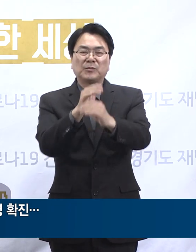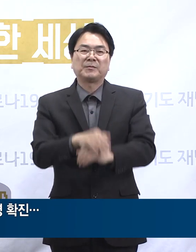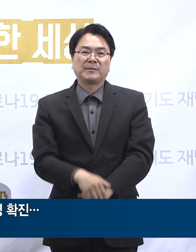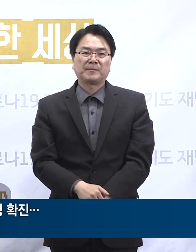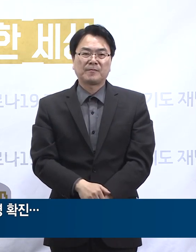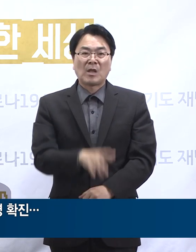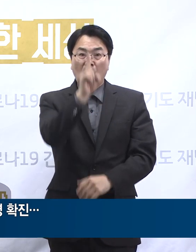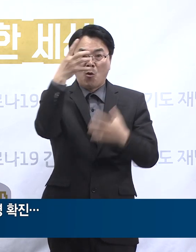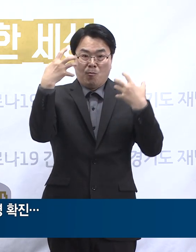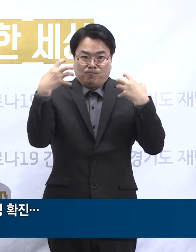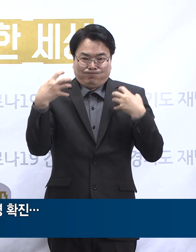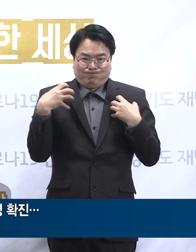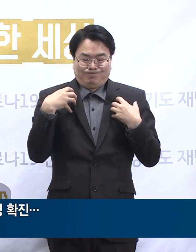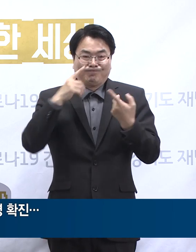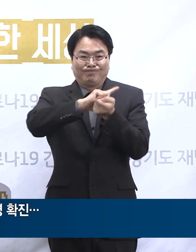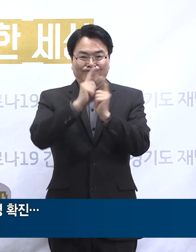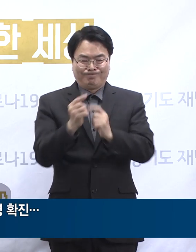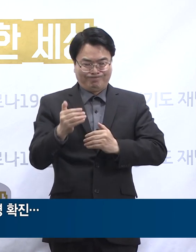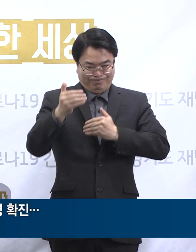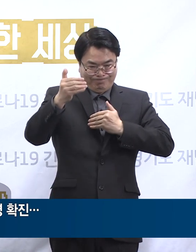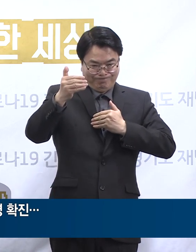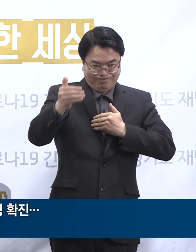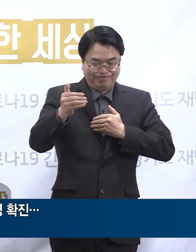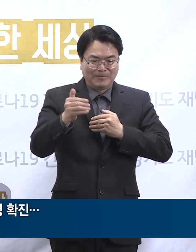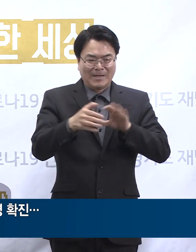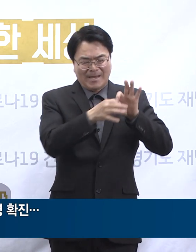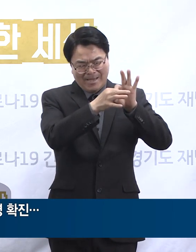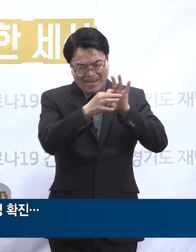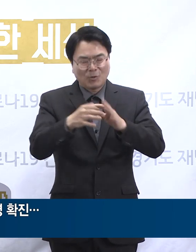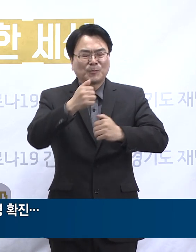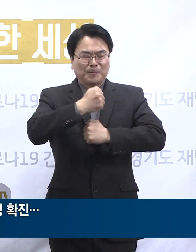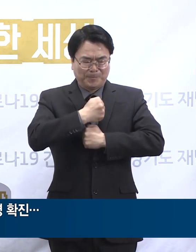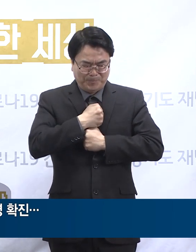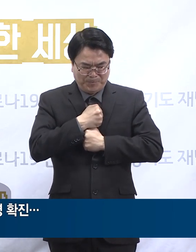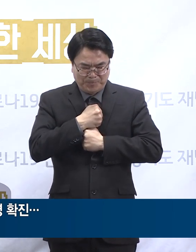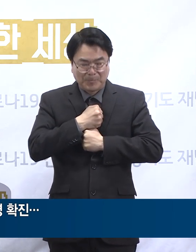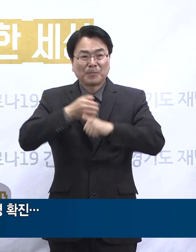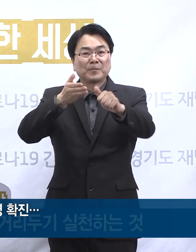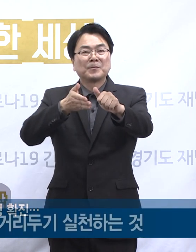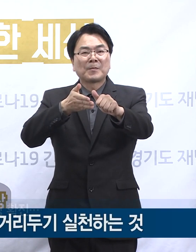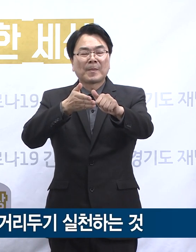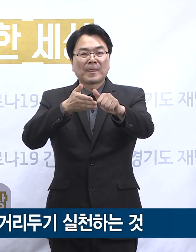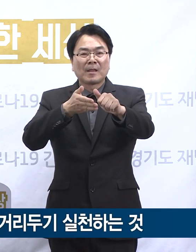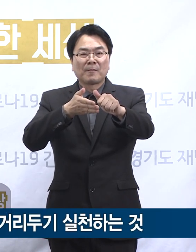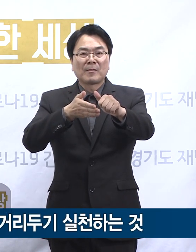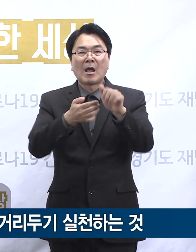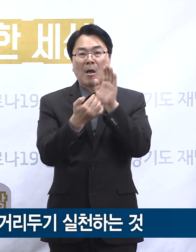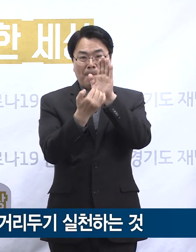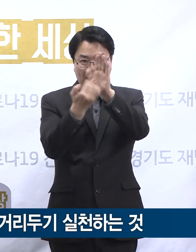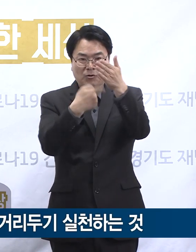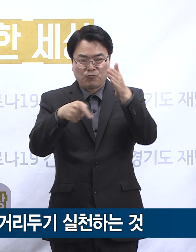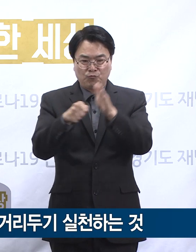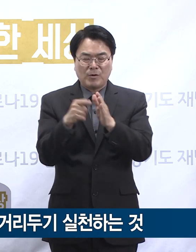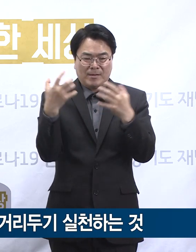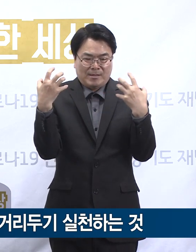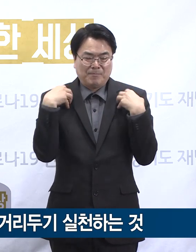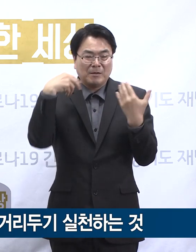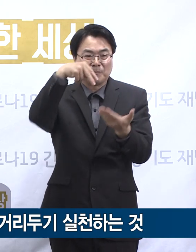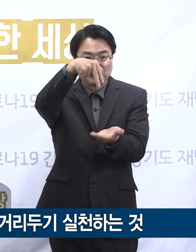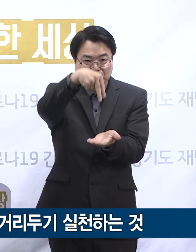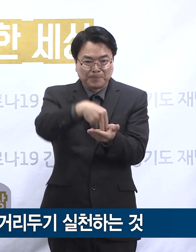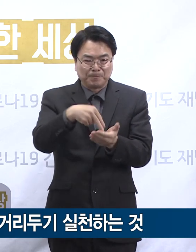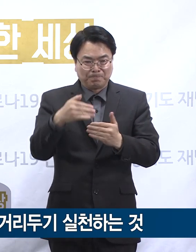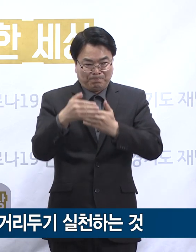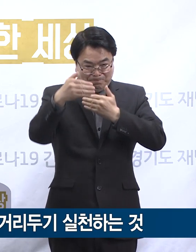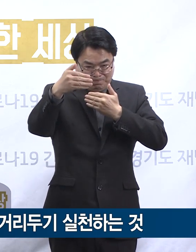정부의 강화된 물리적 거리 두기의 지속적인 실천을 다시 한번 당부드립니다. 방역당국은 물리적 거리 두기의 효과가 현저하게